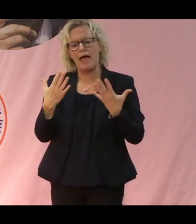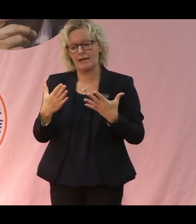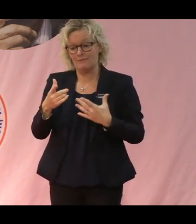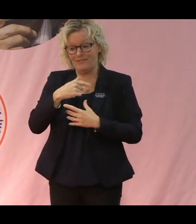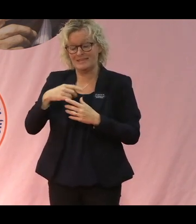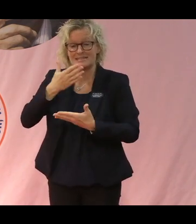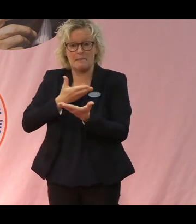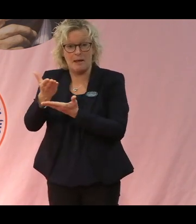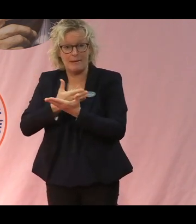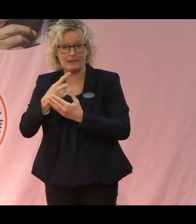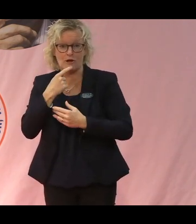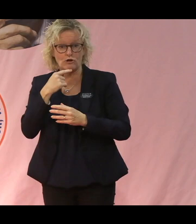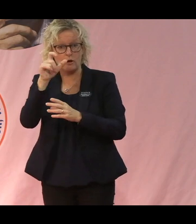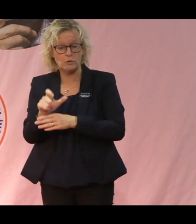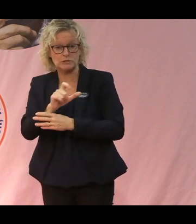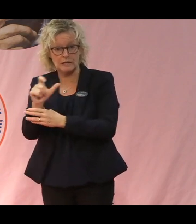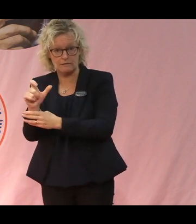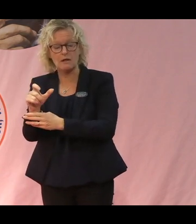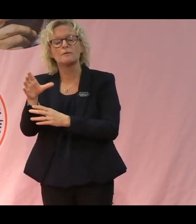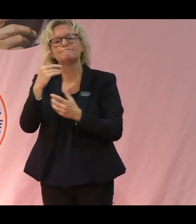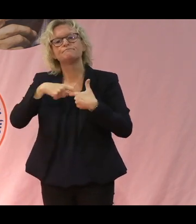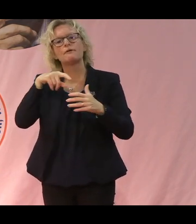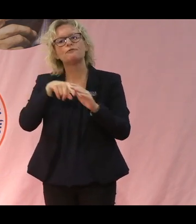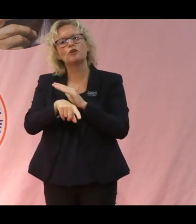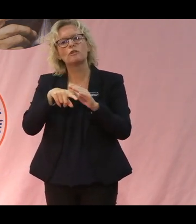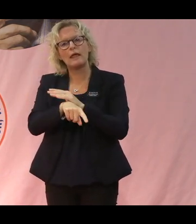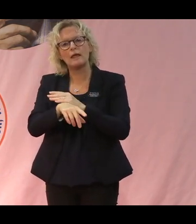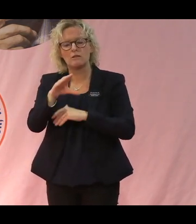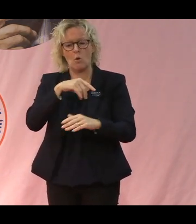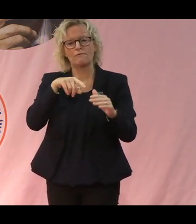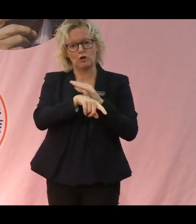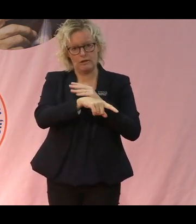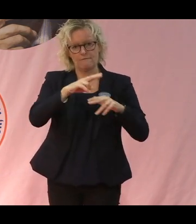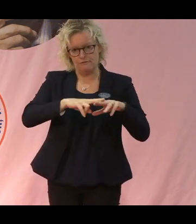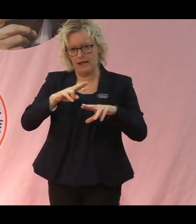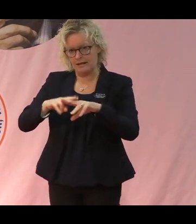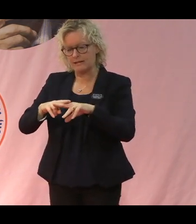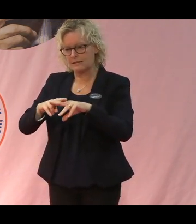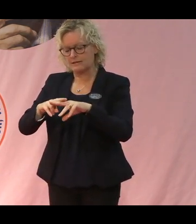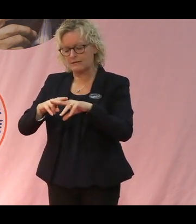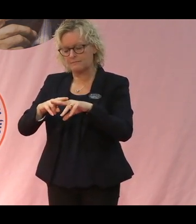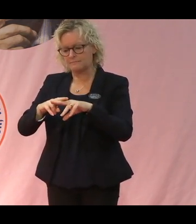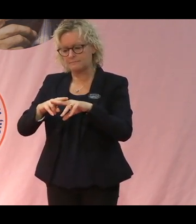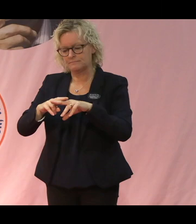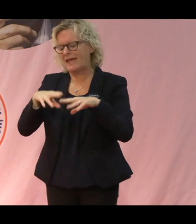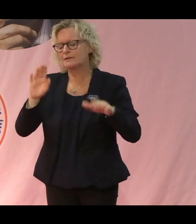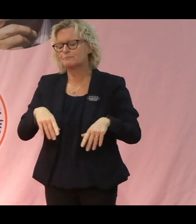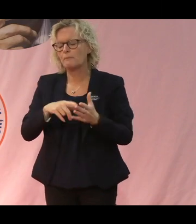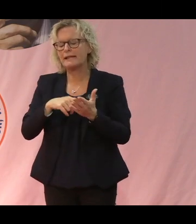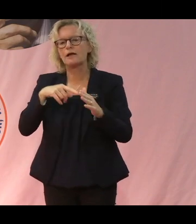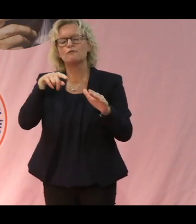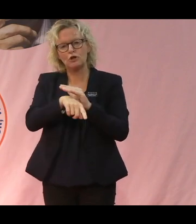med Röda Korset, och att man jobbar med flyktingar på flyktingförläggningar, eller flyktingförläggningar, flyktingläger.